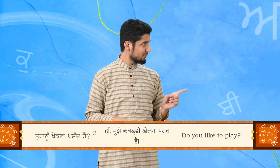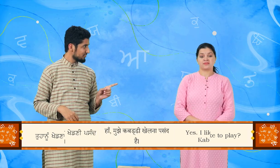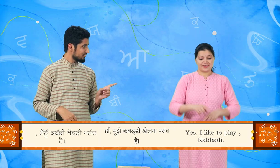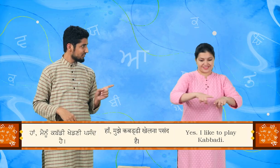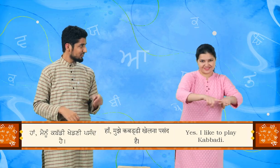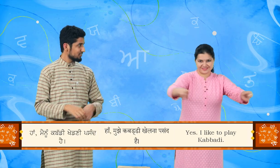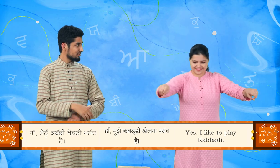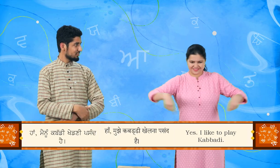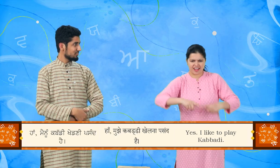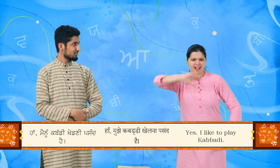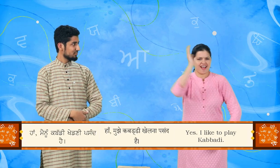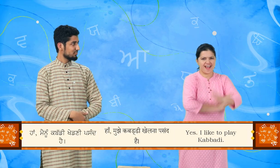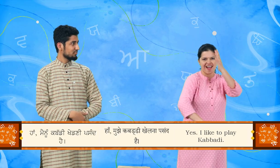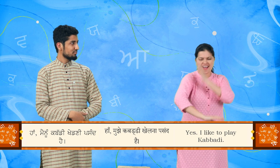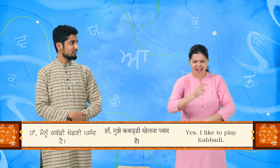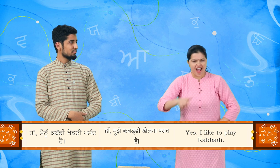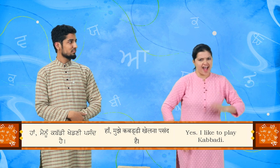हाँ, मैंनू कबड़ी खेड़नी पसंद है